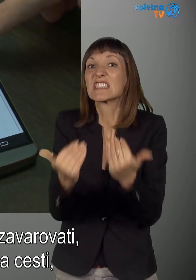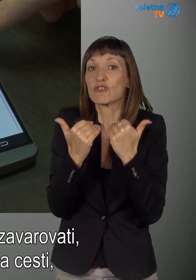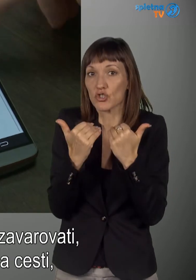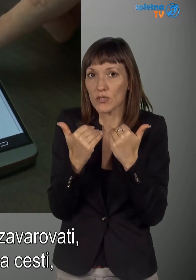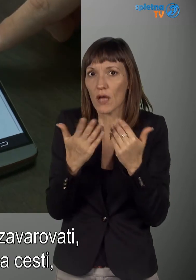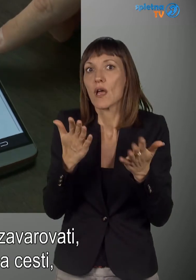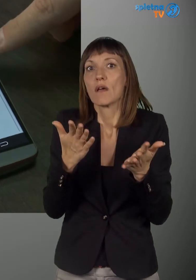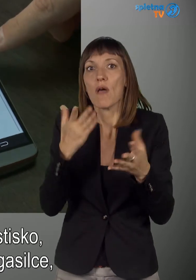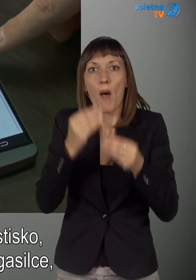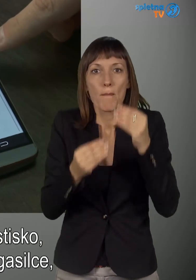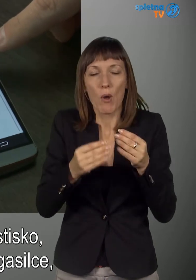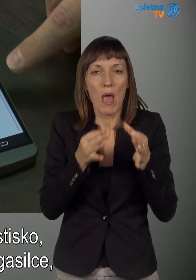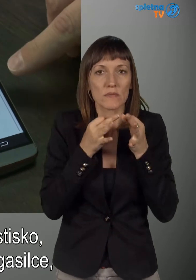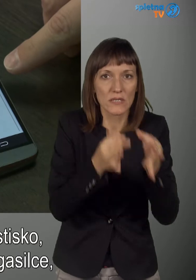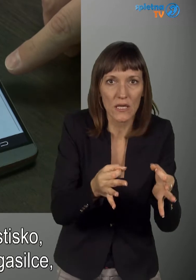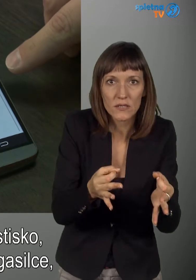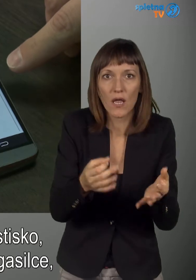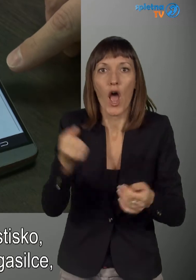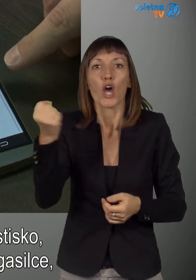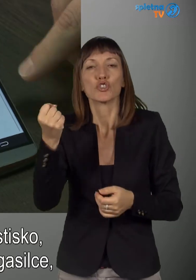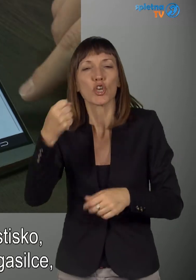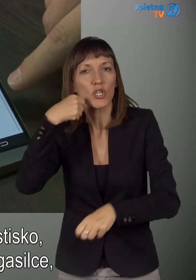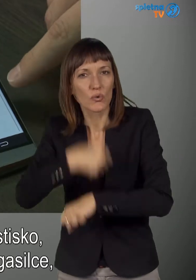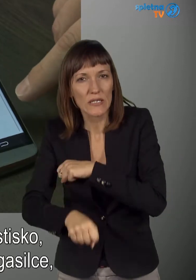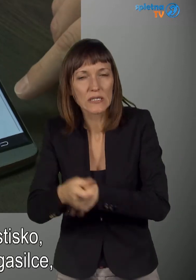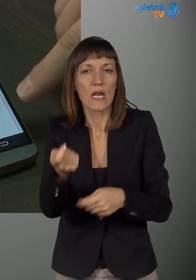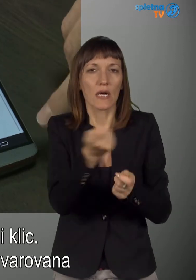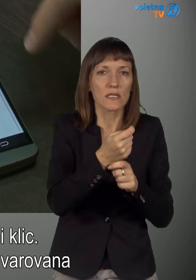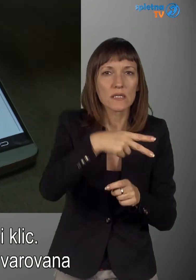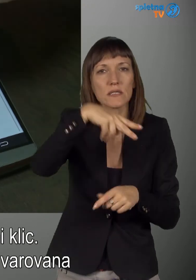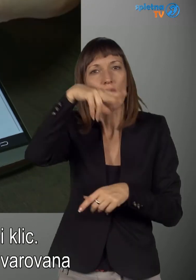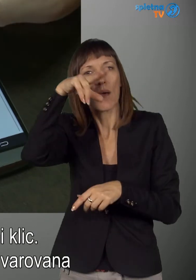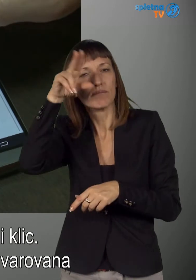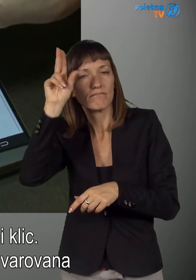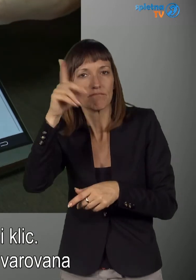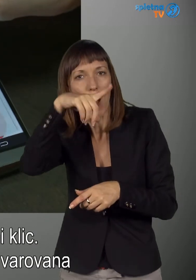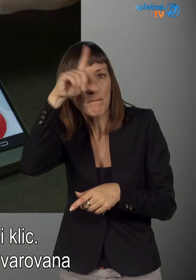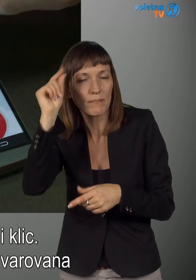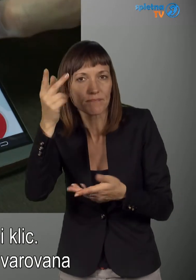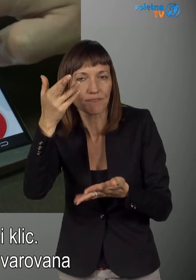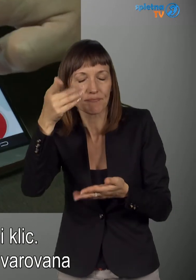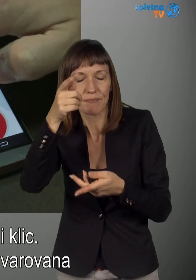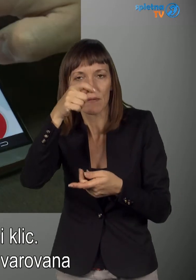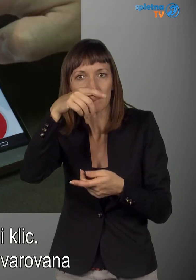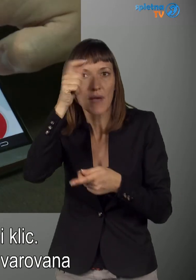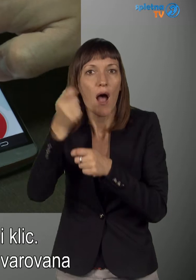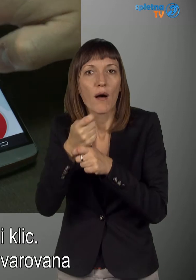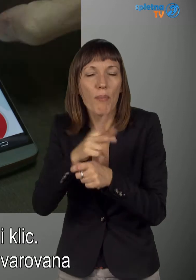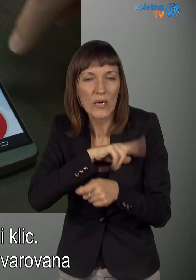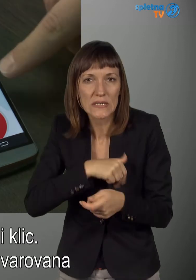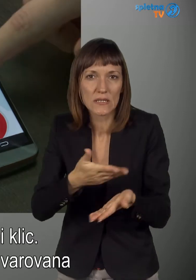na cesti. Da imamo duševne stiske, žrte v nasilju, gasilce, policiste, panonimni klic. Tudi preverimo,